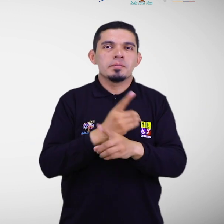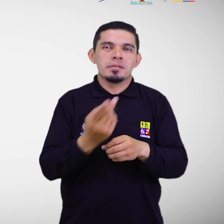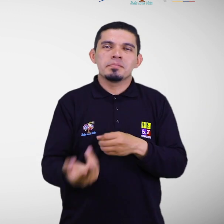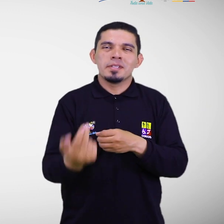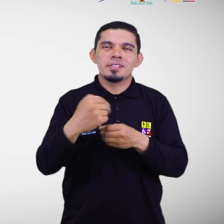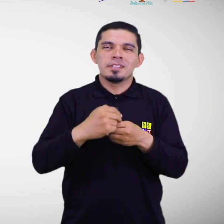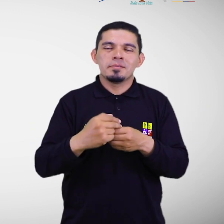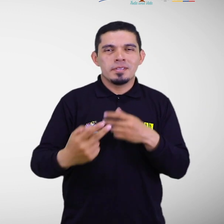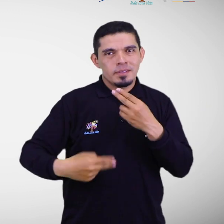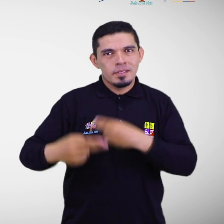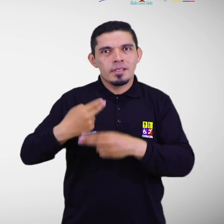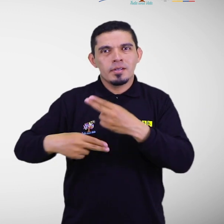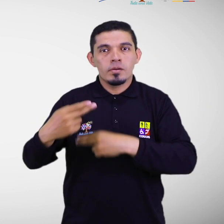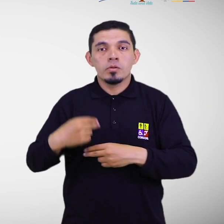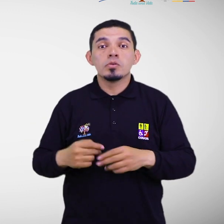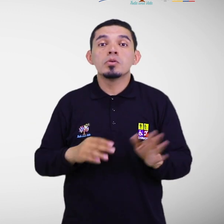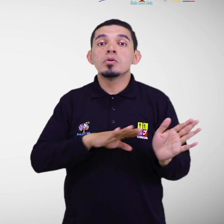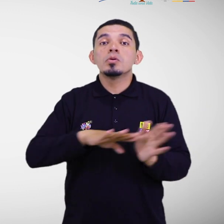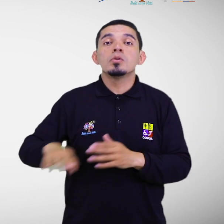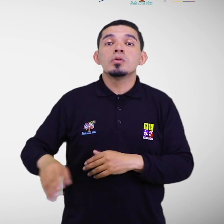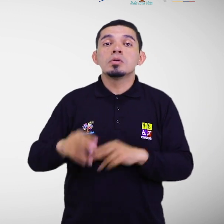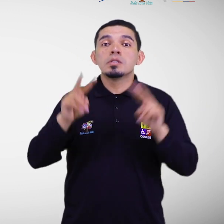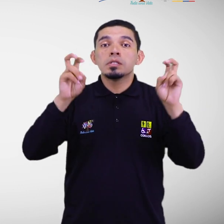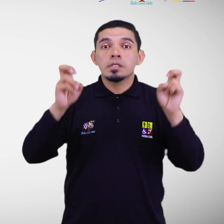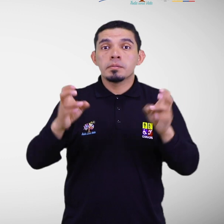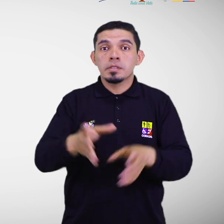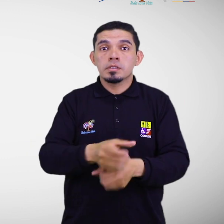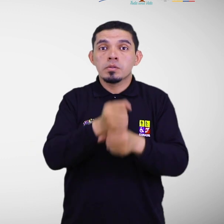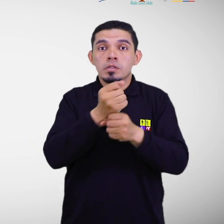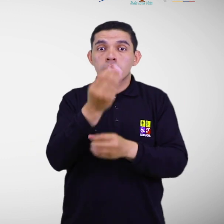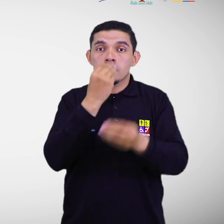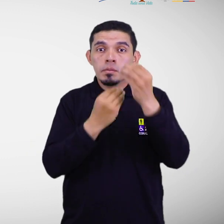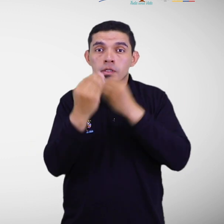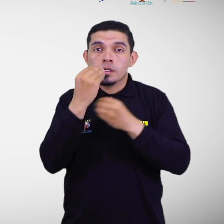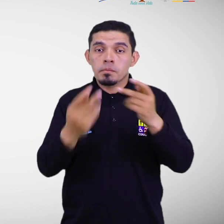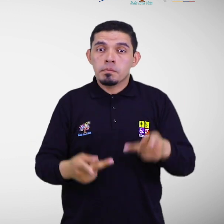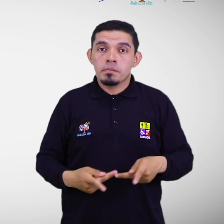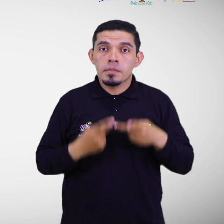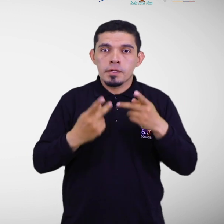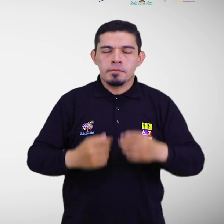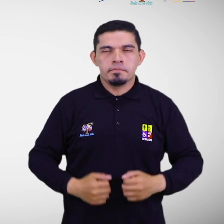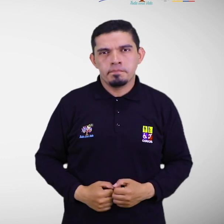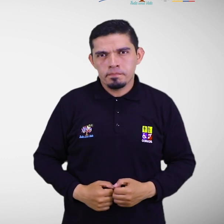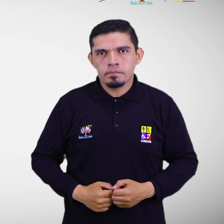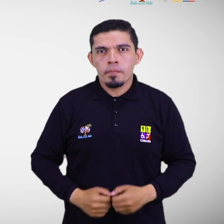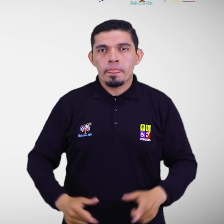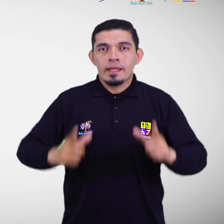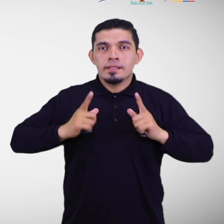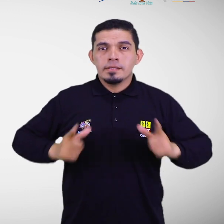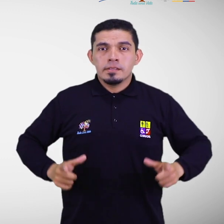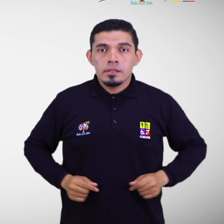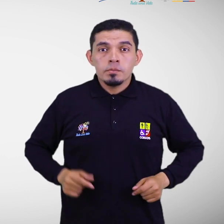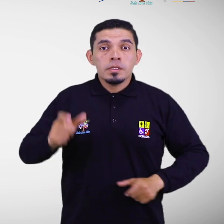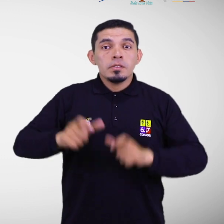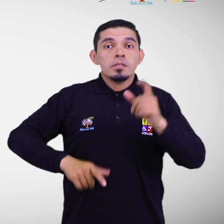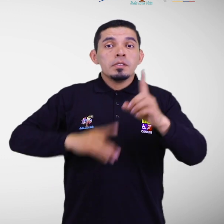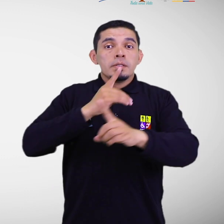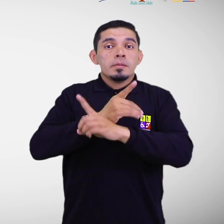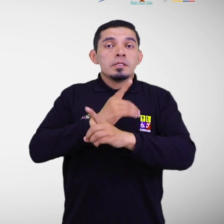discapacidad, sobre seguridad alimentaria y medios de vida. Salud de las personas con discapacidad.